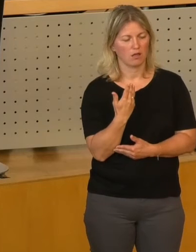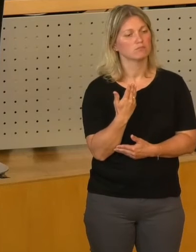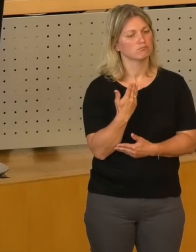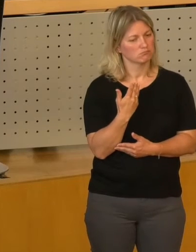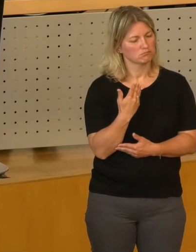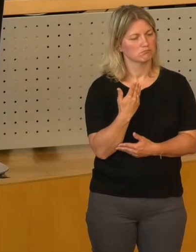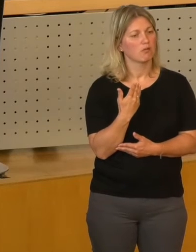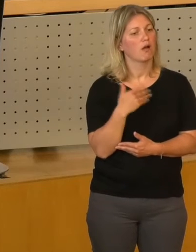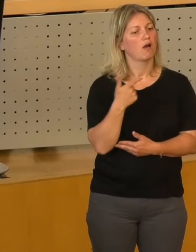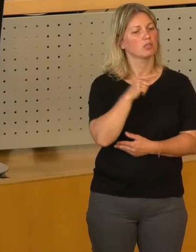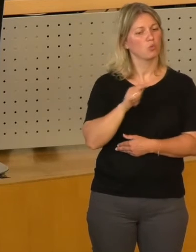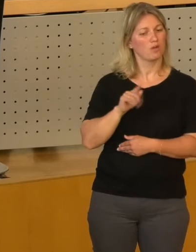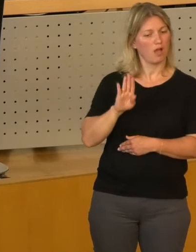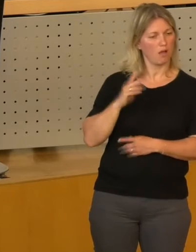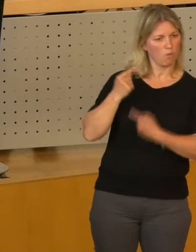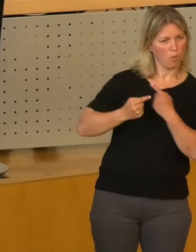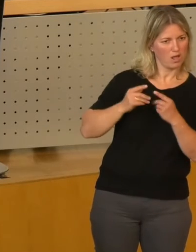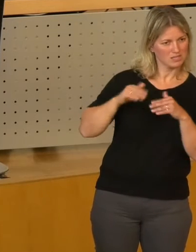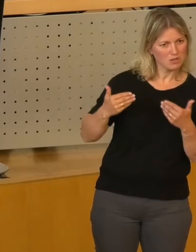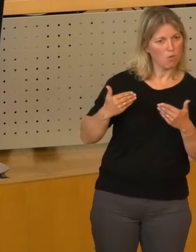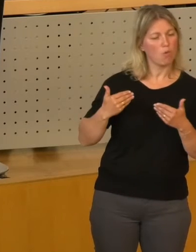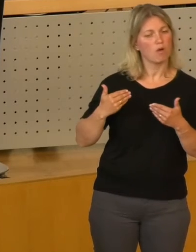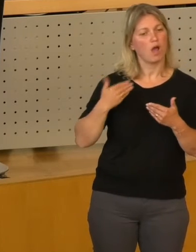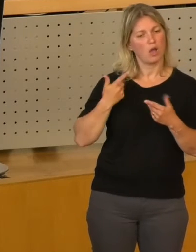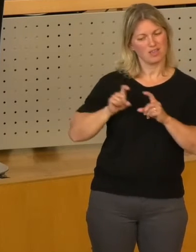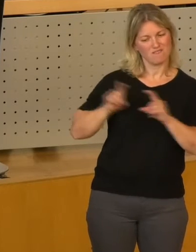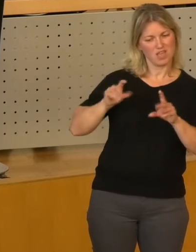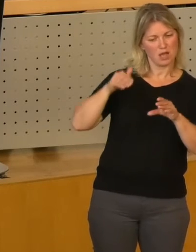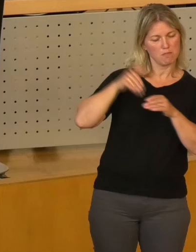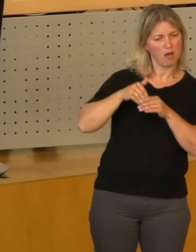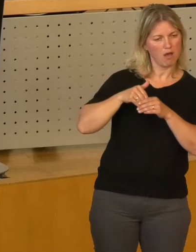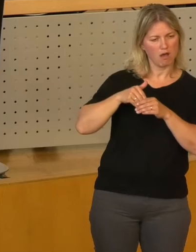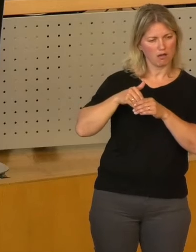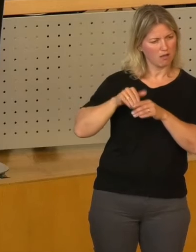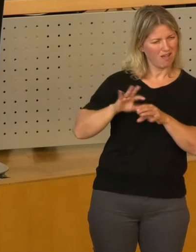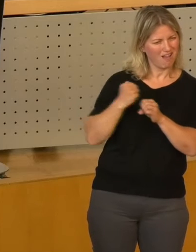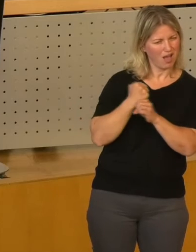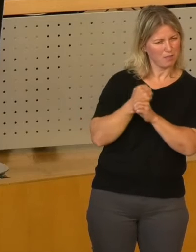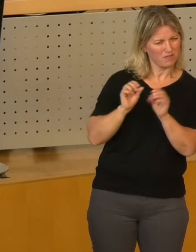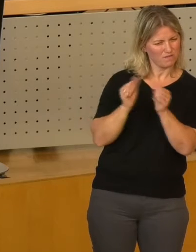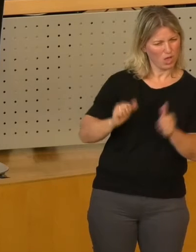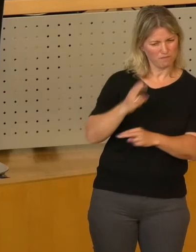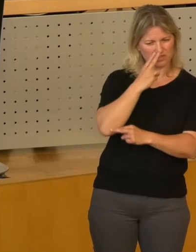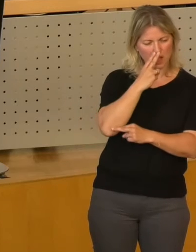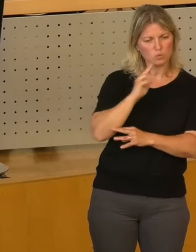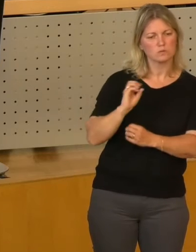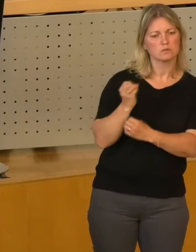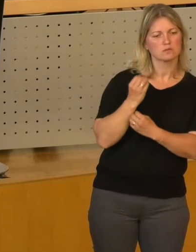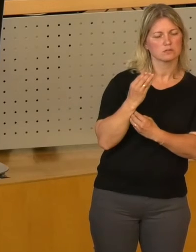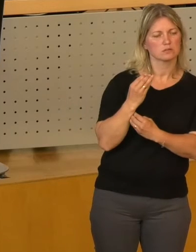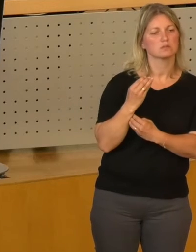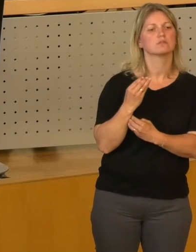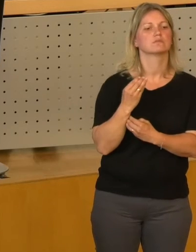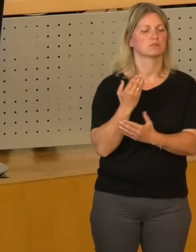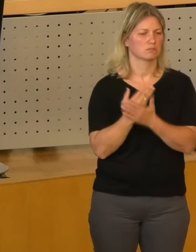und Bedeutung der Tüger und auch noch mal die Beschreibung des Unternehmensmodells der Tüger auch noch mal beschrieben hat und da auch soweit